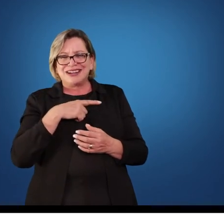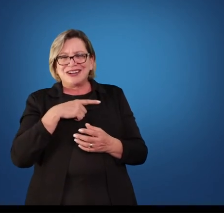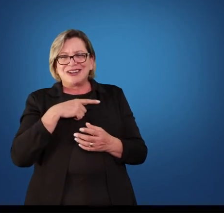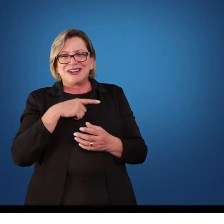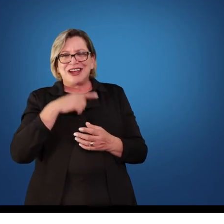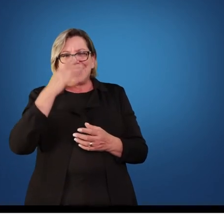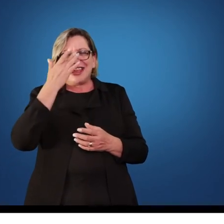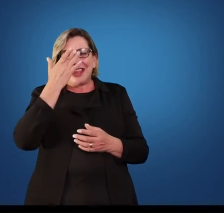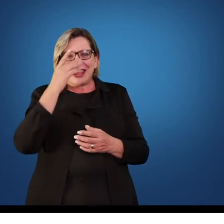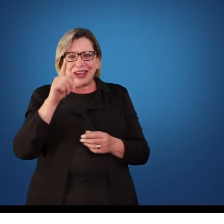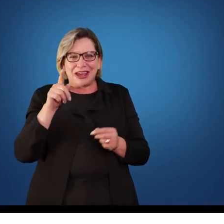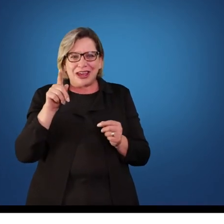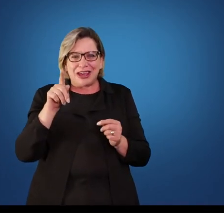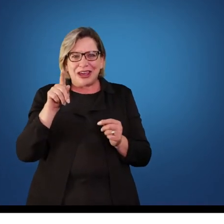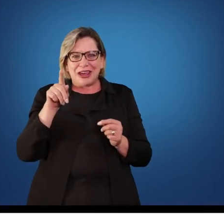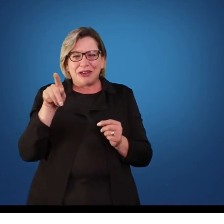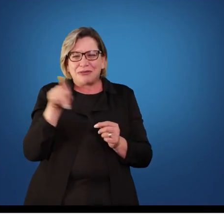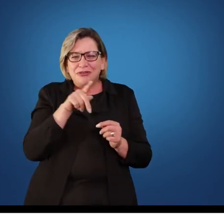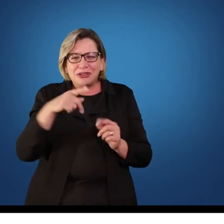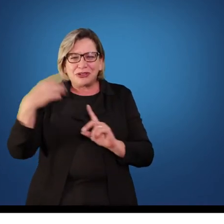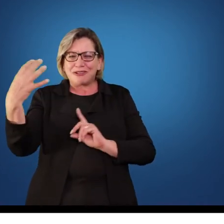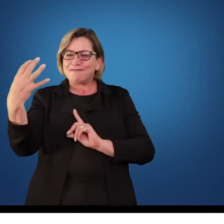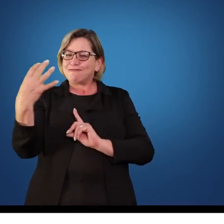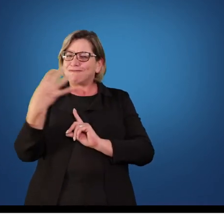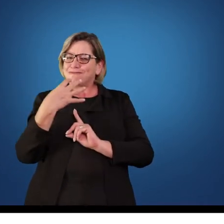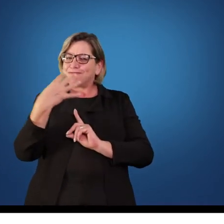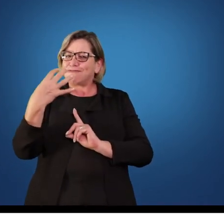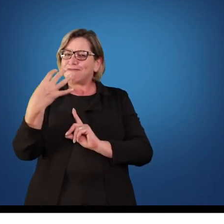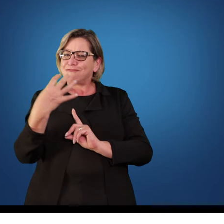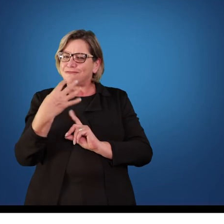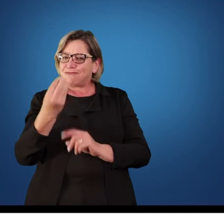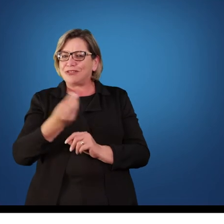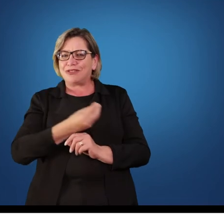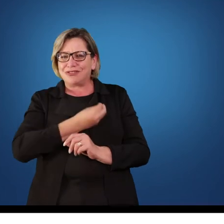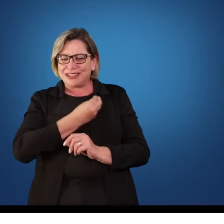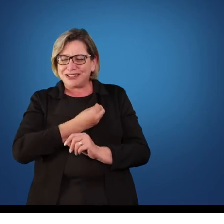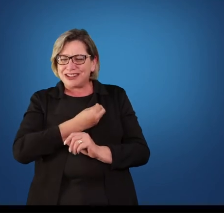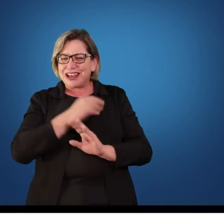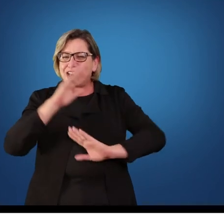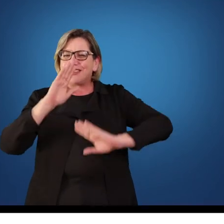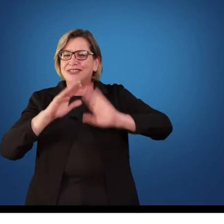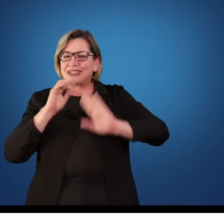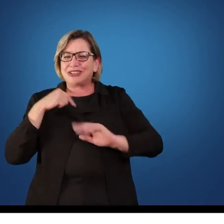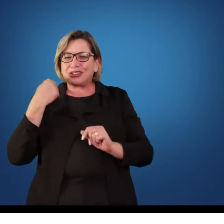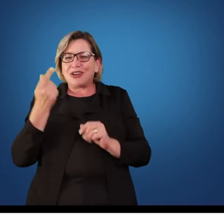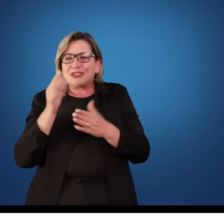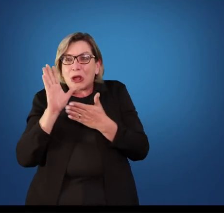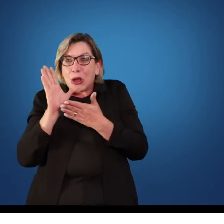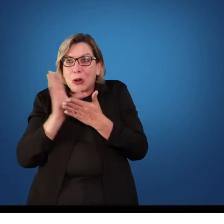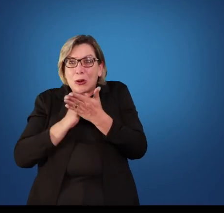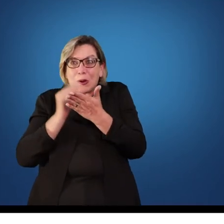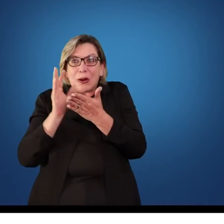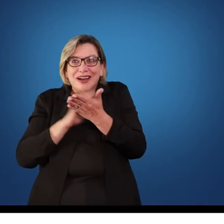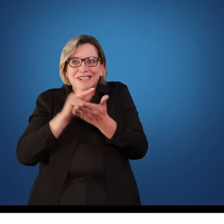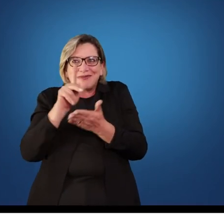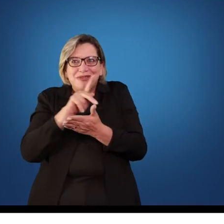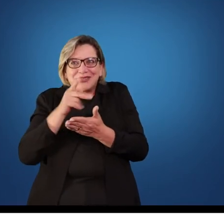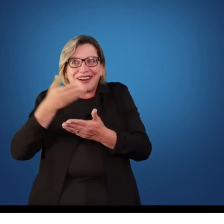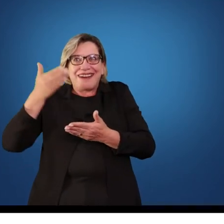Então, muitas vezes, a gente está copiando um professor que nós tivemos alguns anos atrás. Então, normalmente, você chega nos cursos de licenciatura, por que